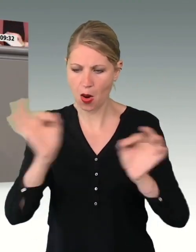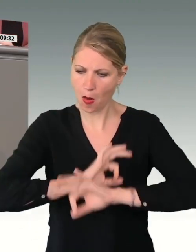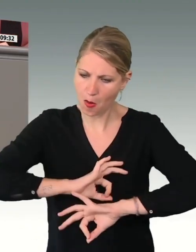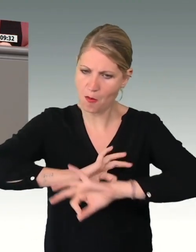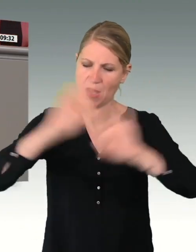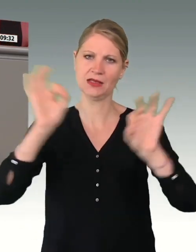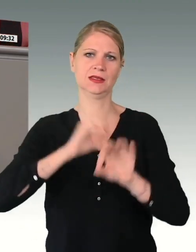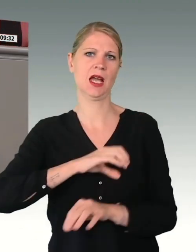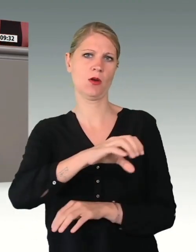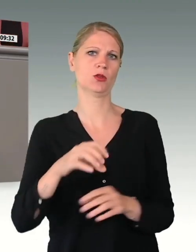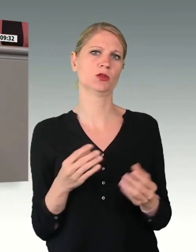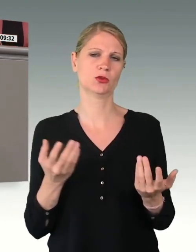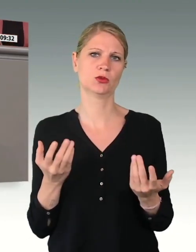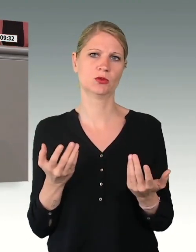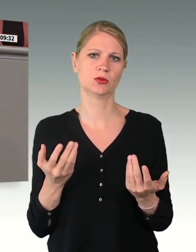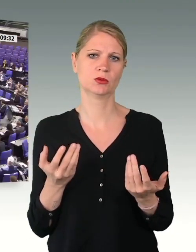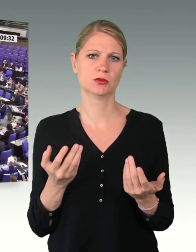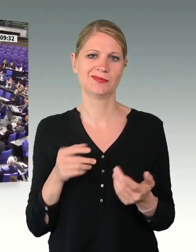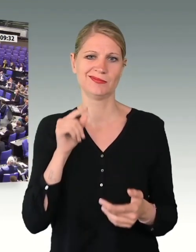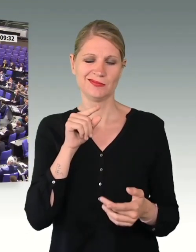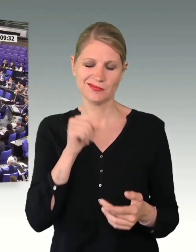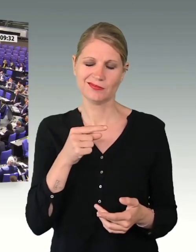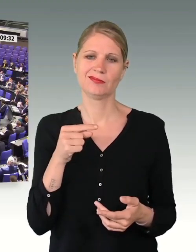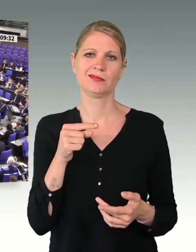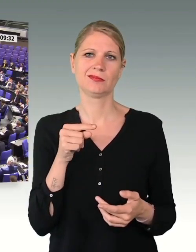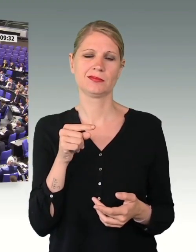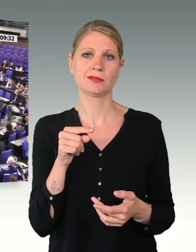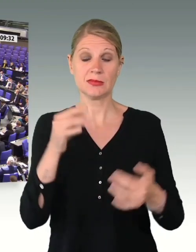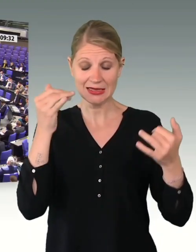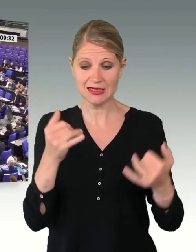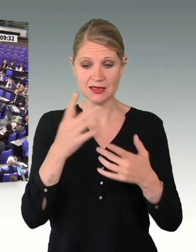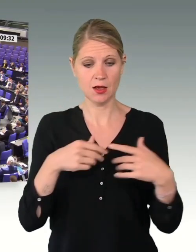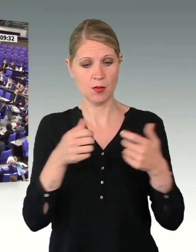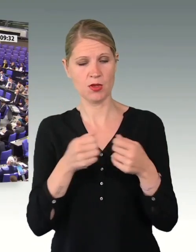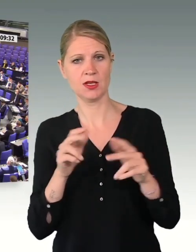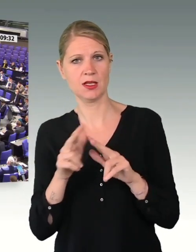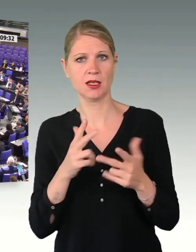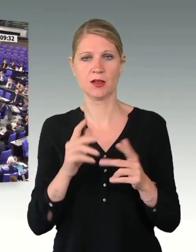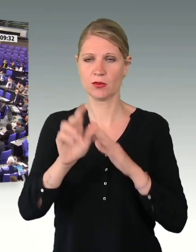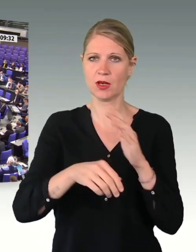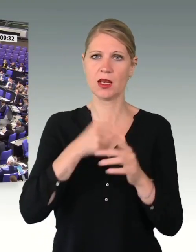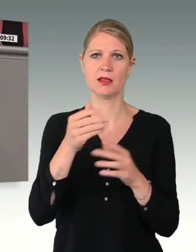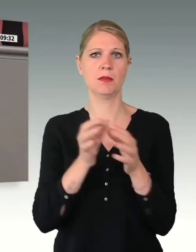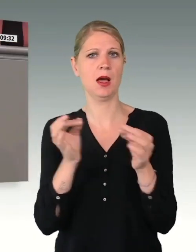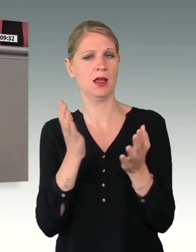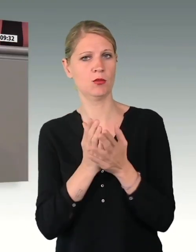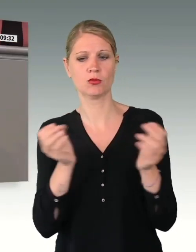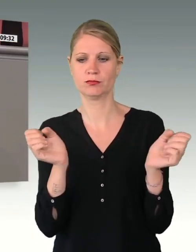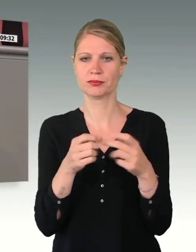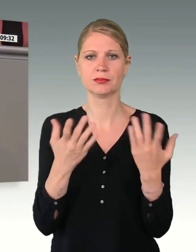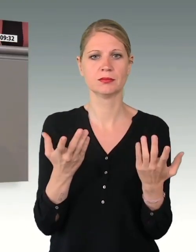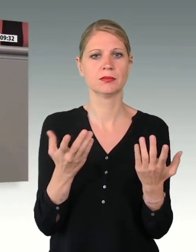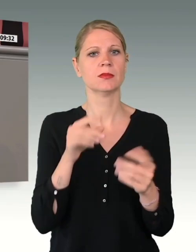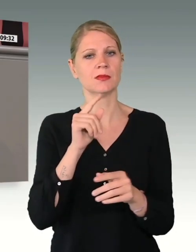zusteht. Und um dem zu entsprechen, hat die jetzige Bundesregierung erste Maßnahmen getroffen, um diese vernünftige